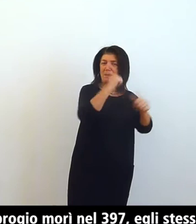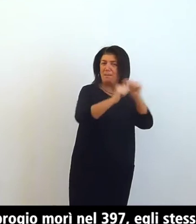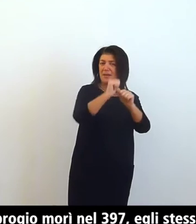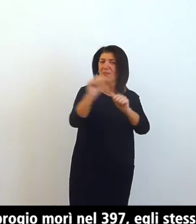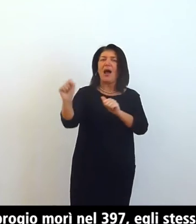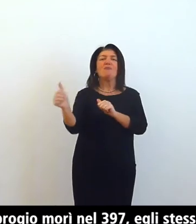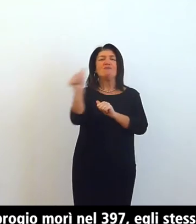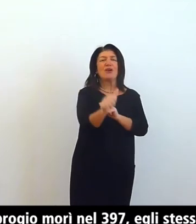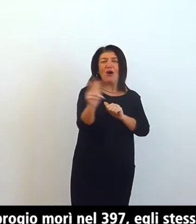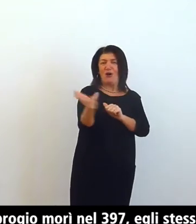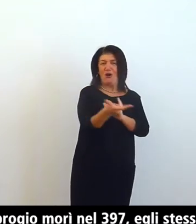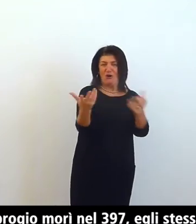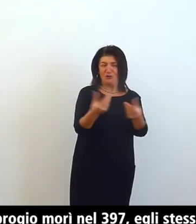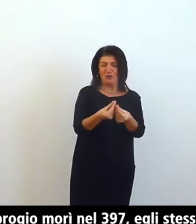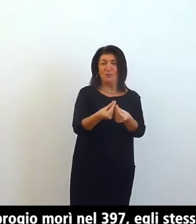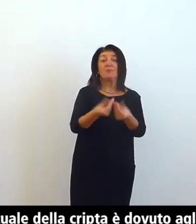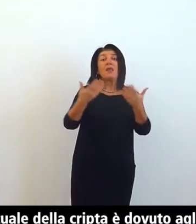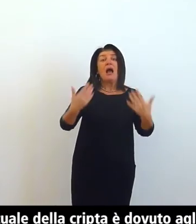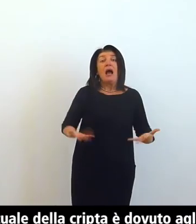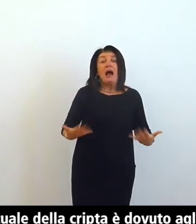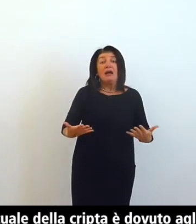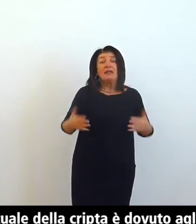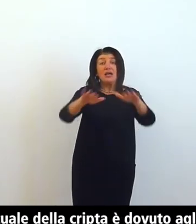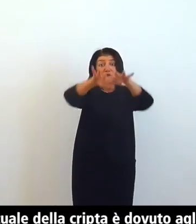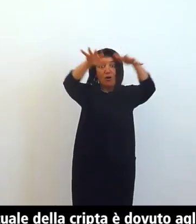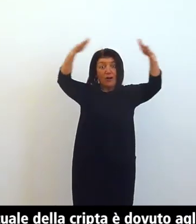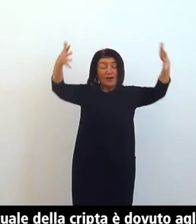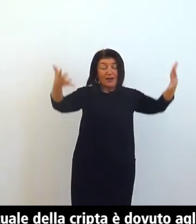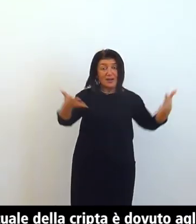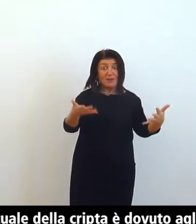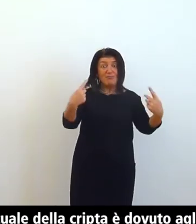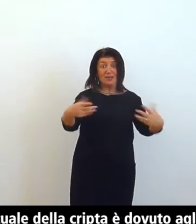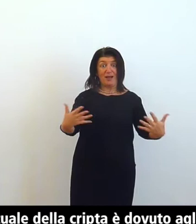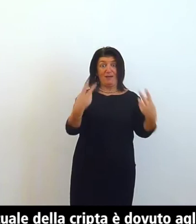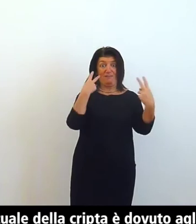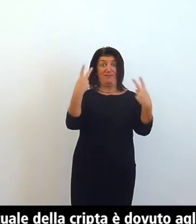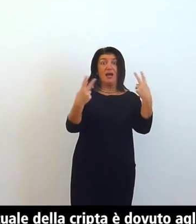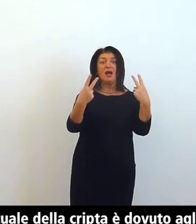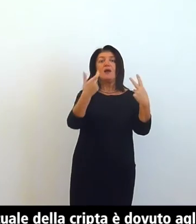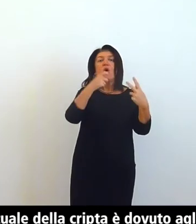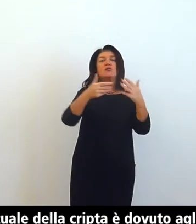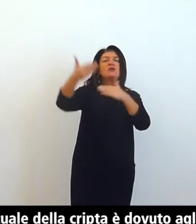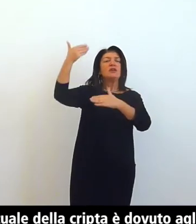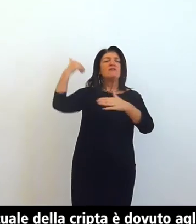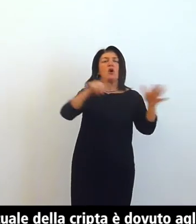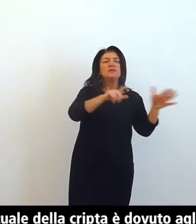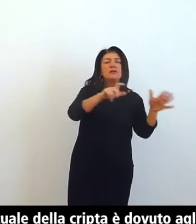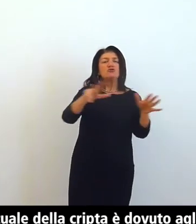l'aspetto attuale della cripta è dovuto agli interventi settecenteschi e poi ottocenteschi che